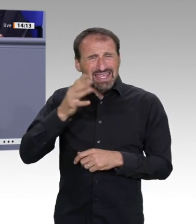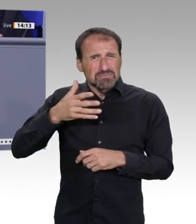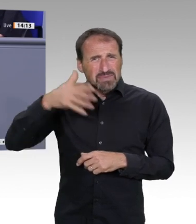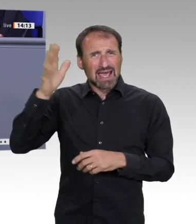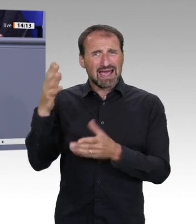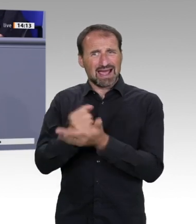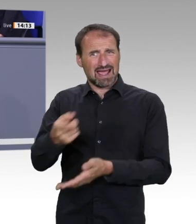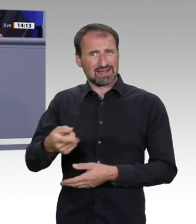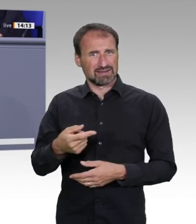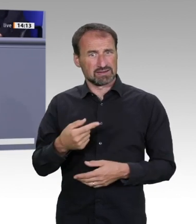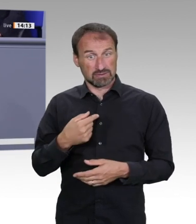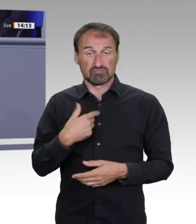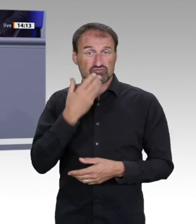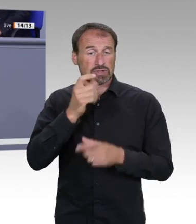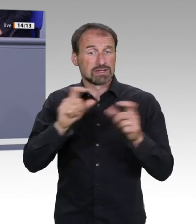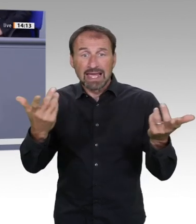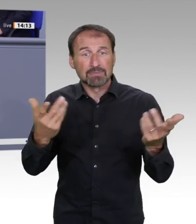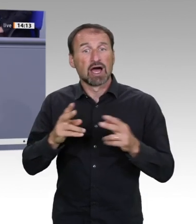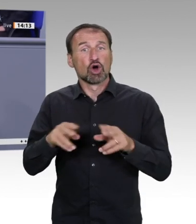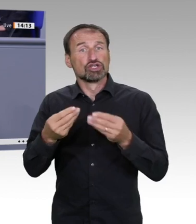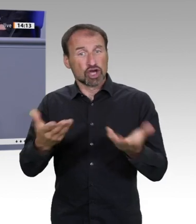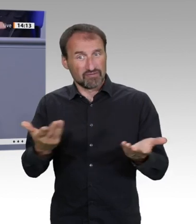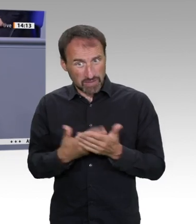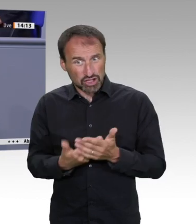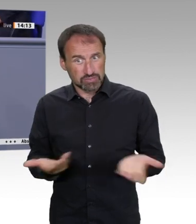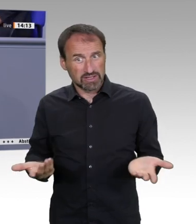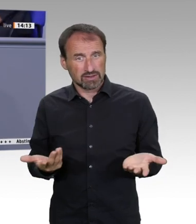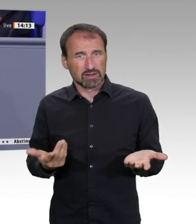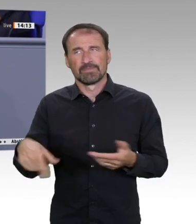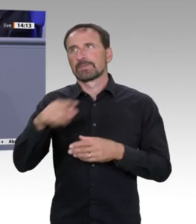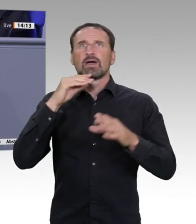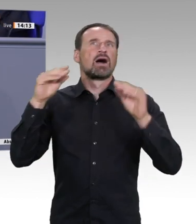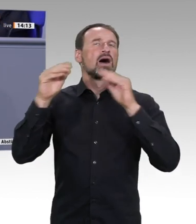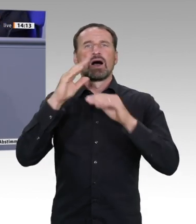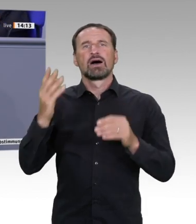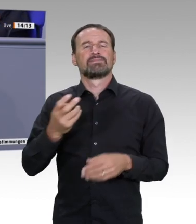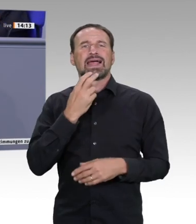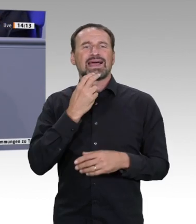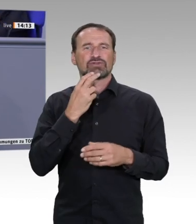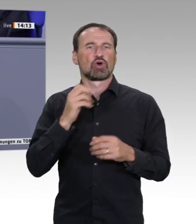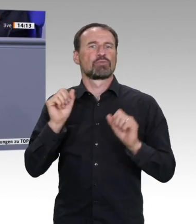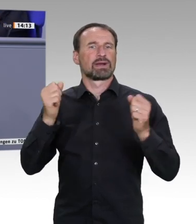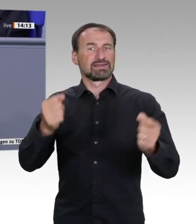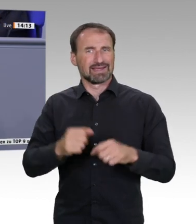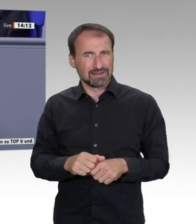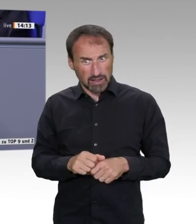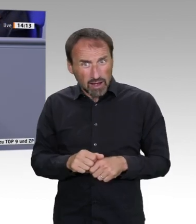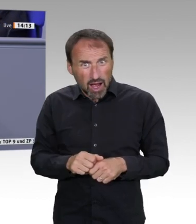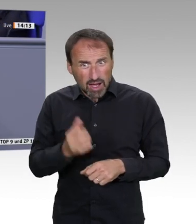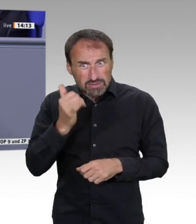450 Kohlekraftwerke im Bau. Ja, da kann ich lange diskutieren, dass wir in Deutschland ein paar Kohlekraftwerke abschalten, wenn woanders neue ans Netz gehen.